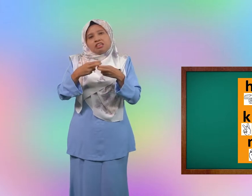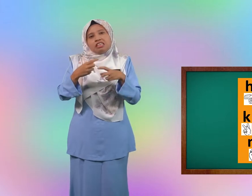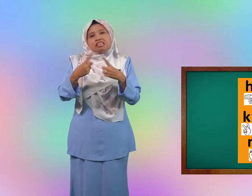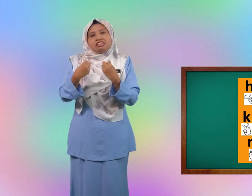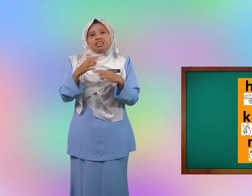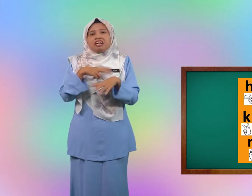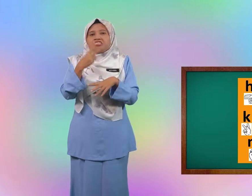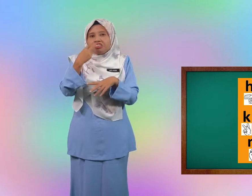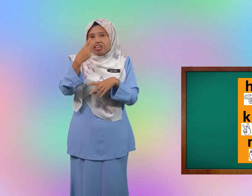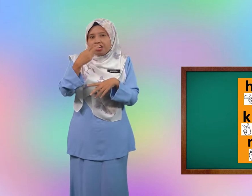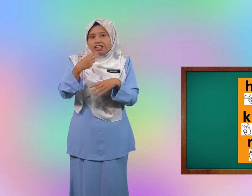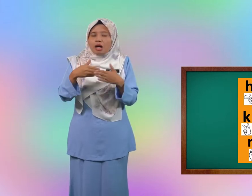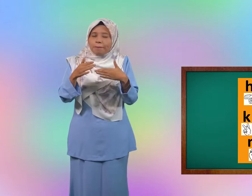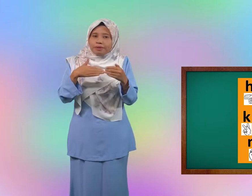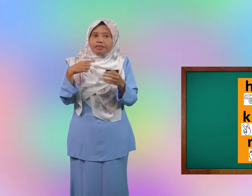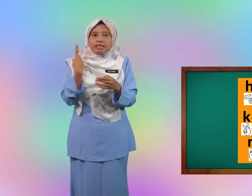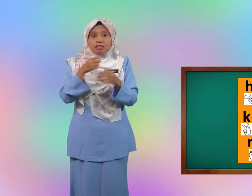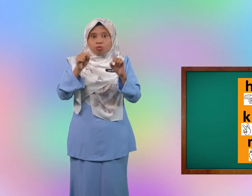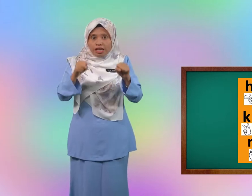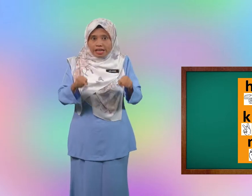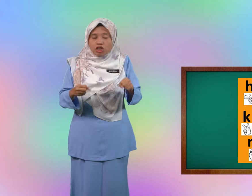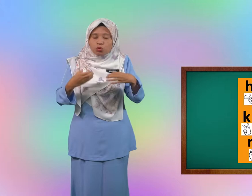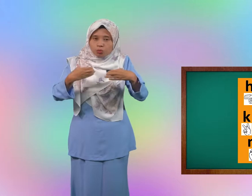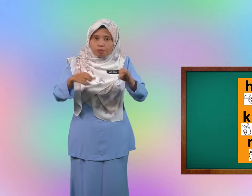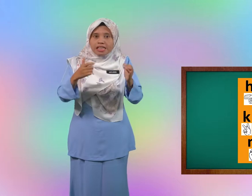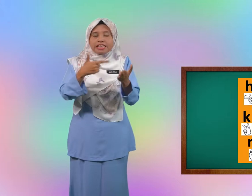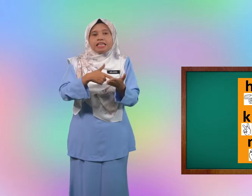hati jangan sedih tak apa kita boleh cuba lagi